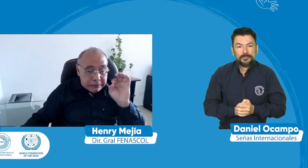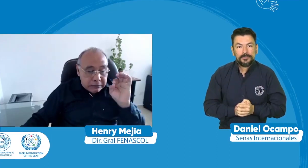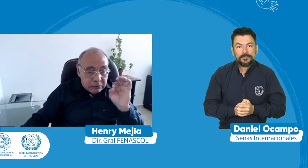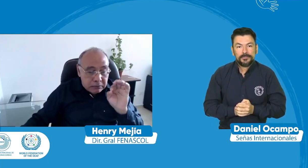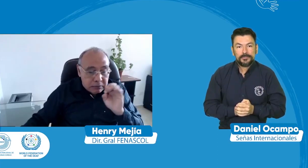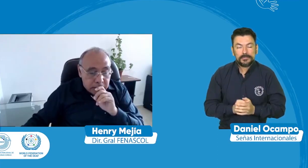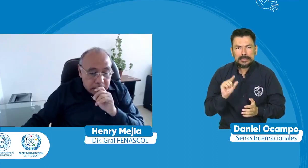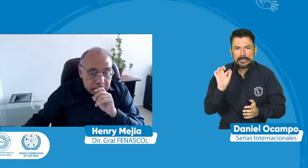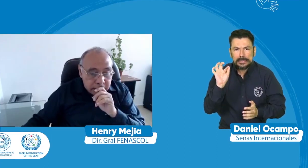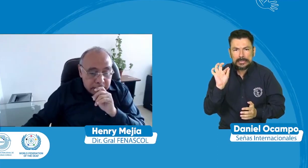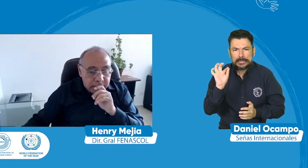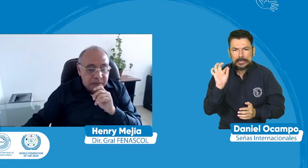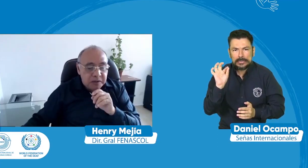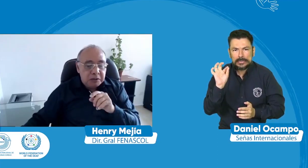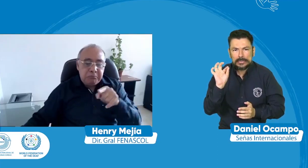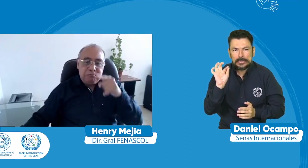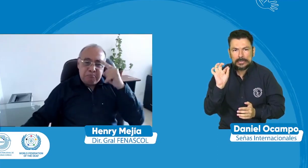un segundo por favor